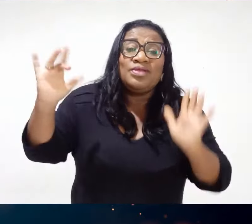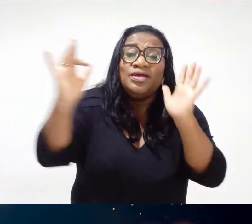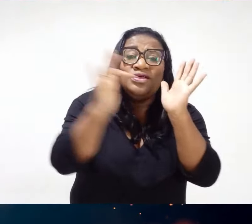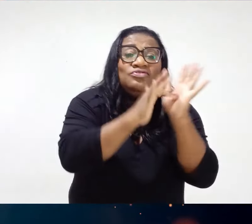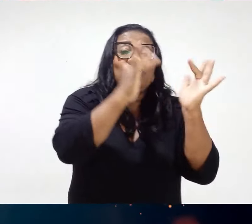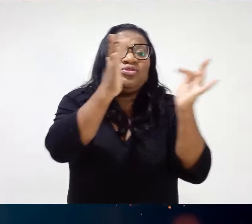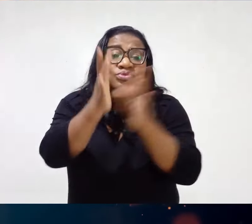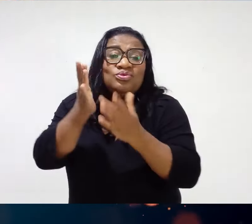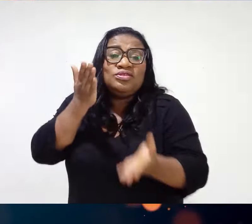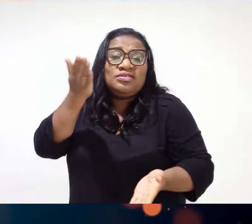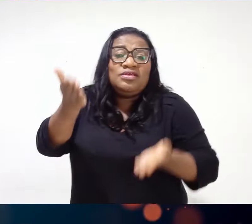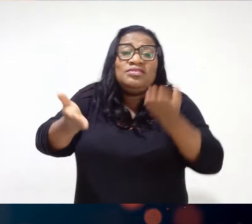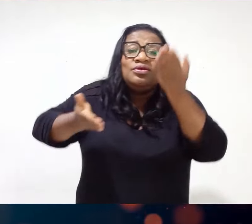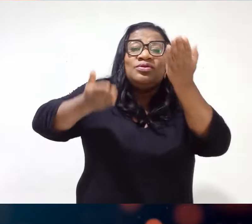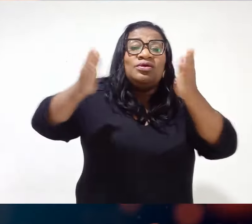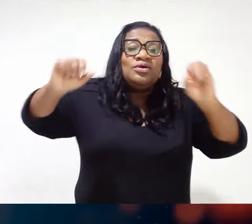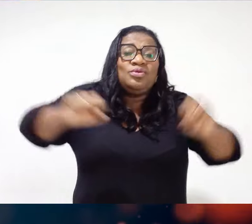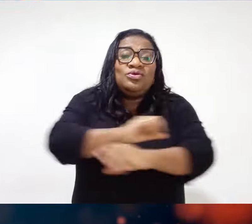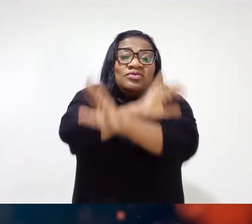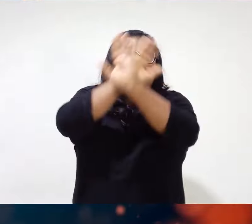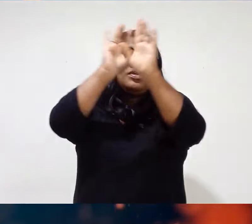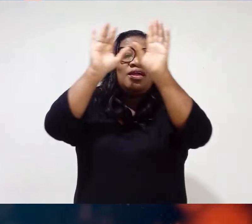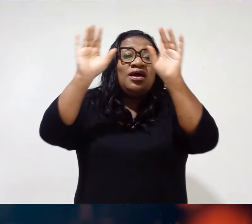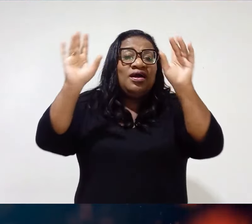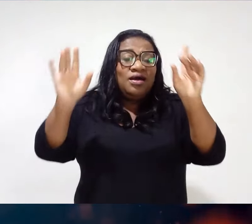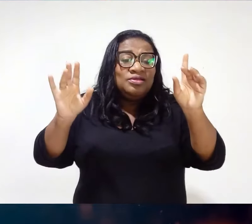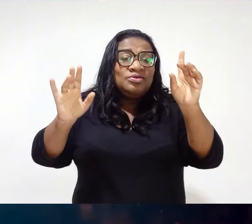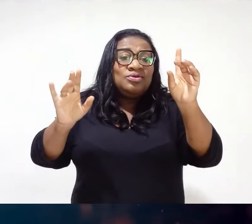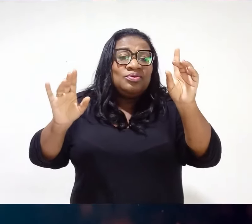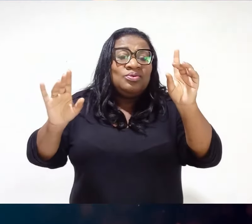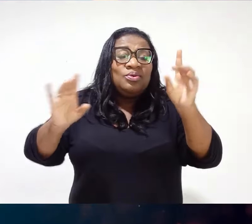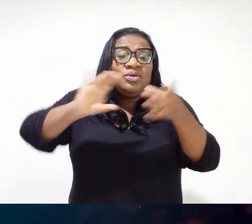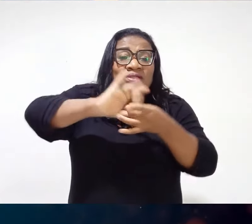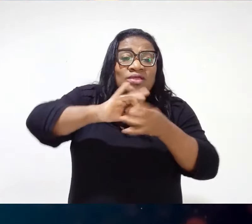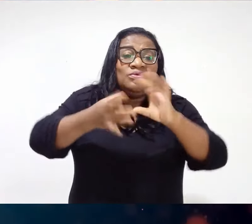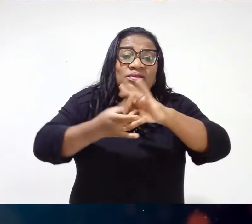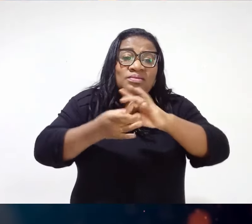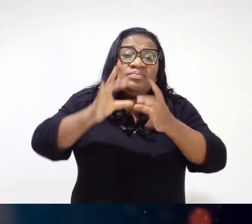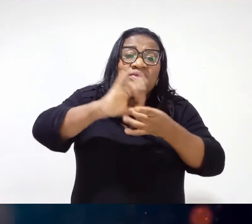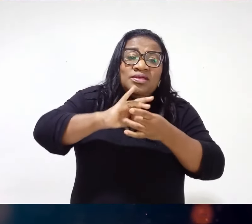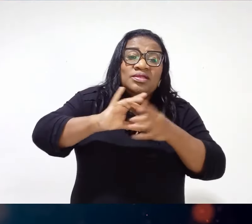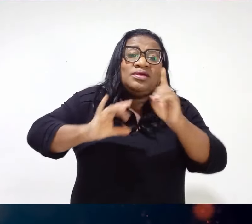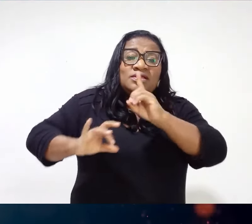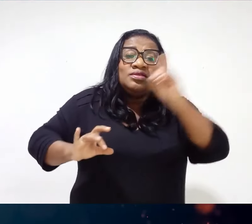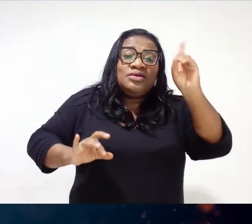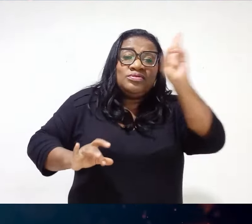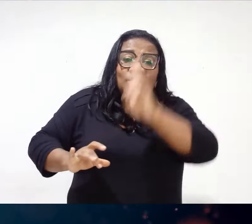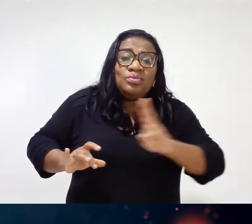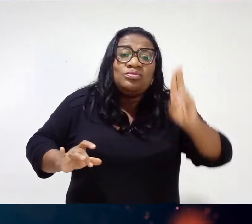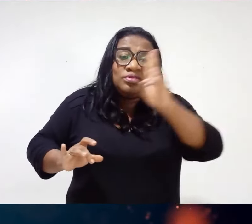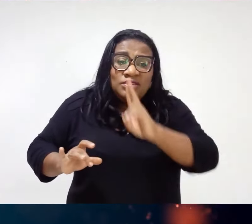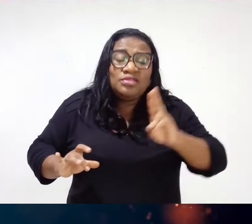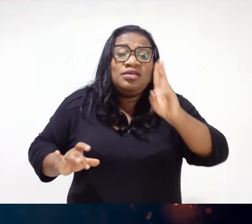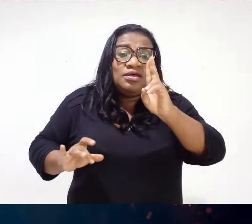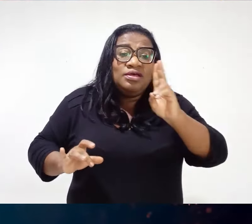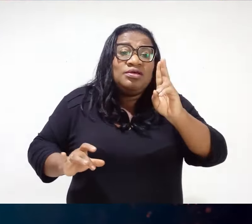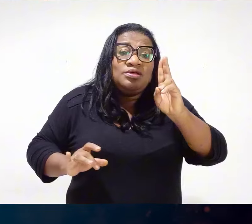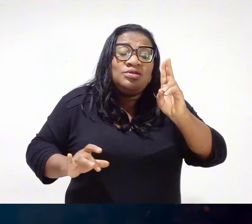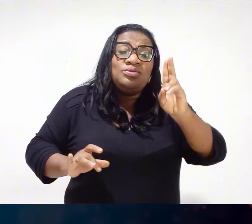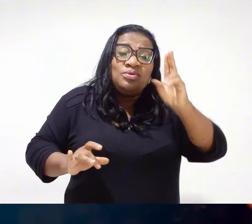está sendo glorificado Através dessas pessoas Pra glória de Deus E a ninguém mais Seja a honra e a glória